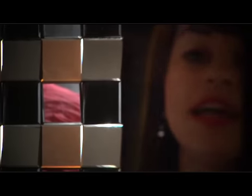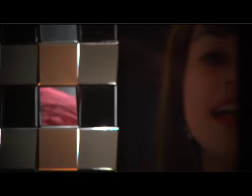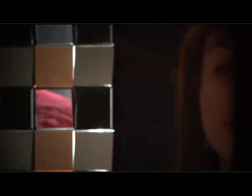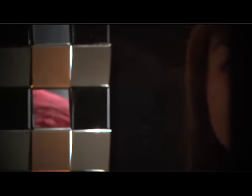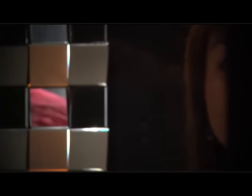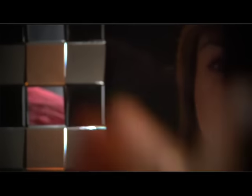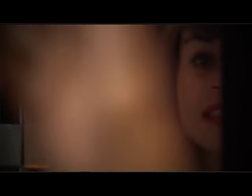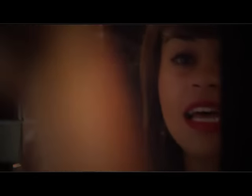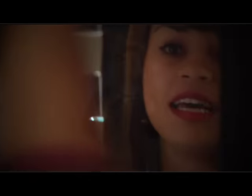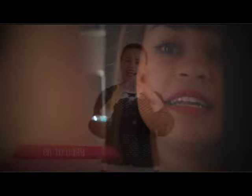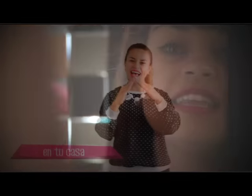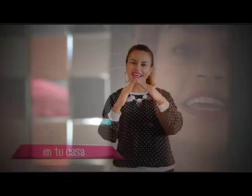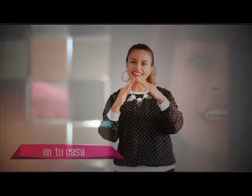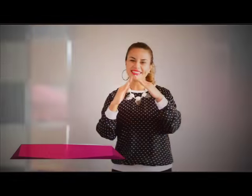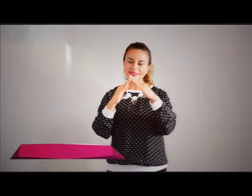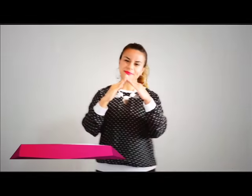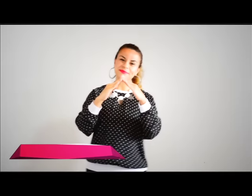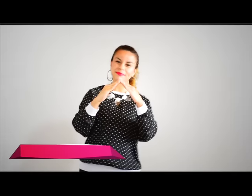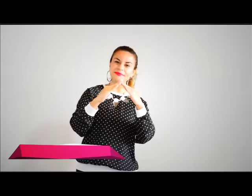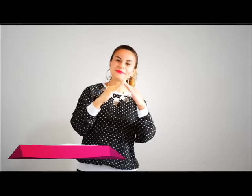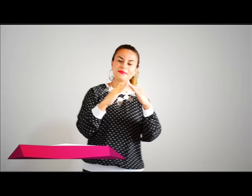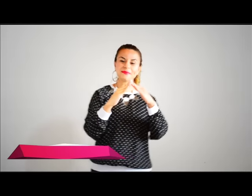tutoriales que enseñan lo básico del lenguaje de señas.